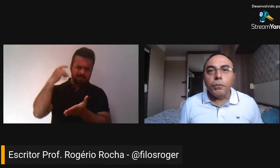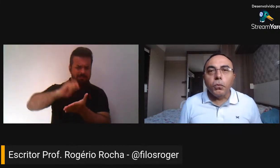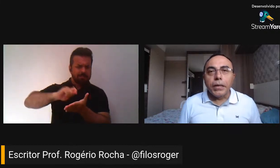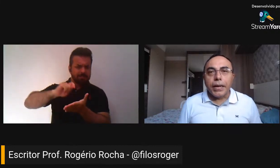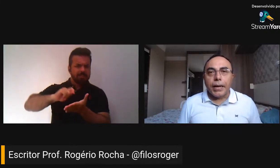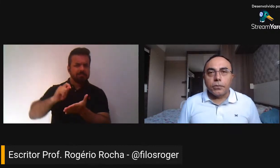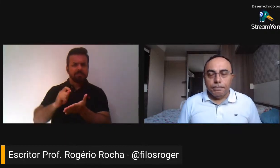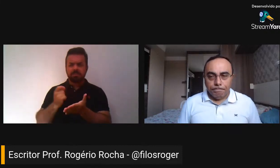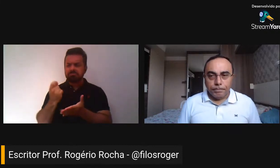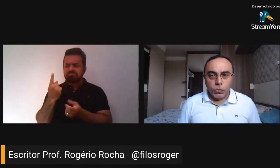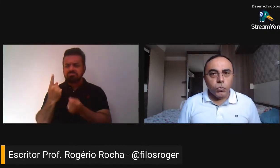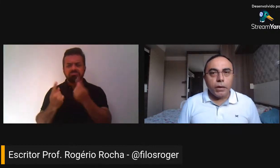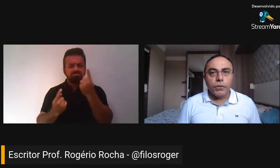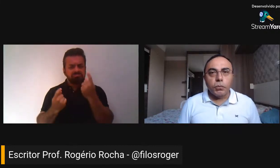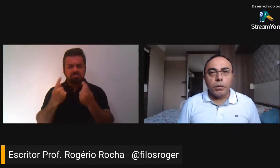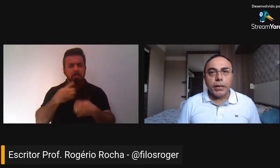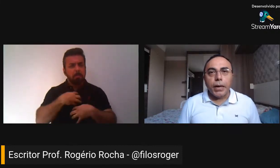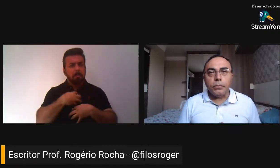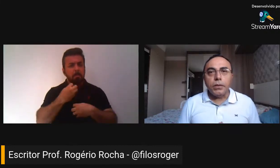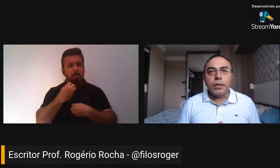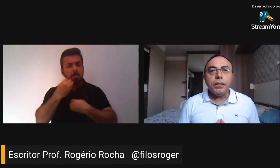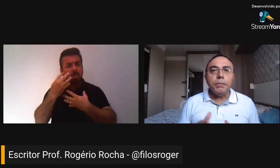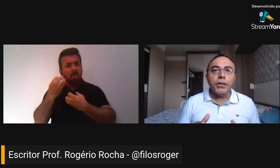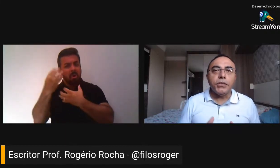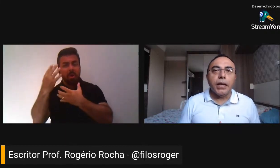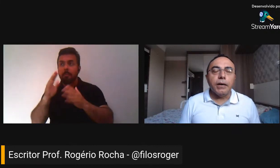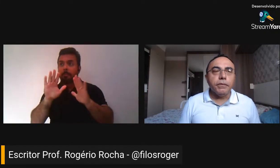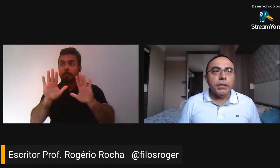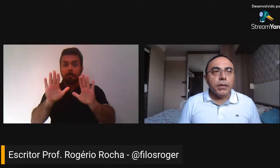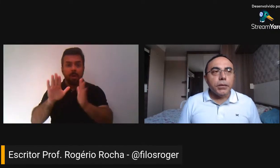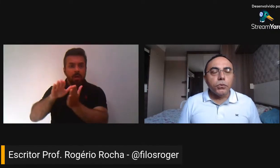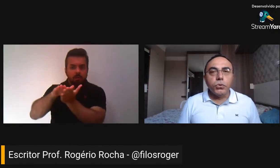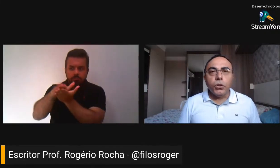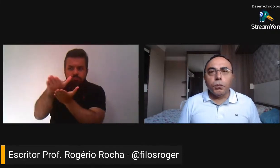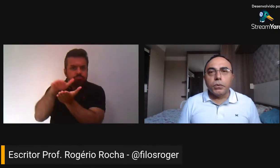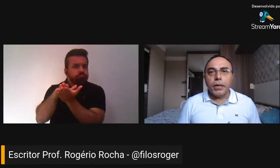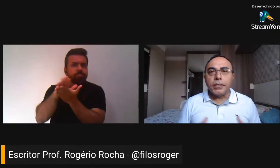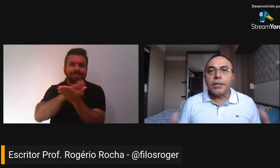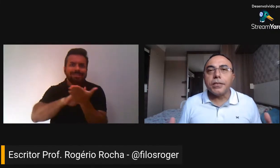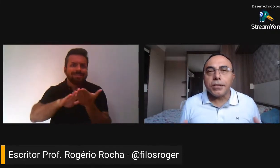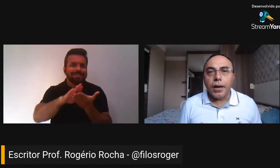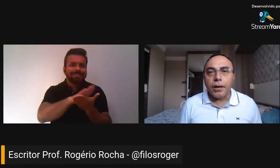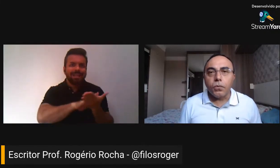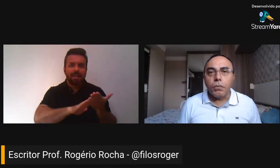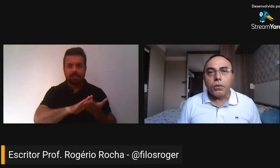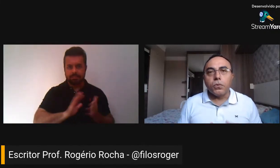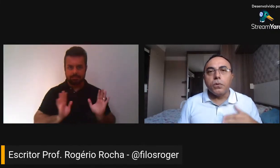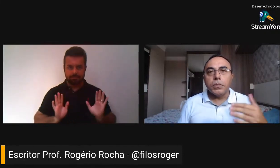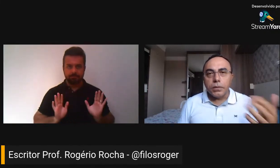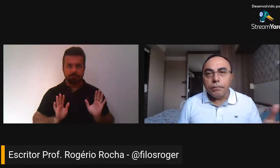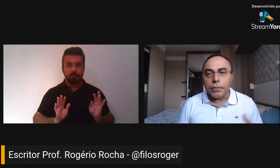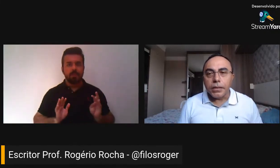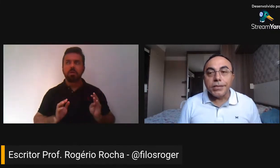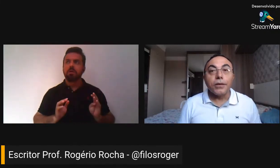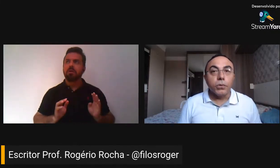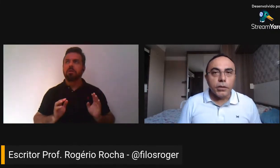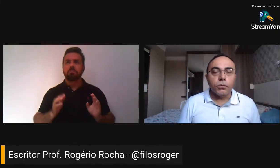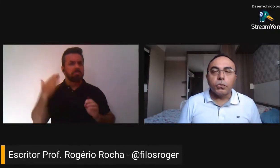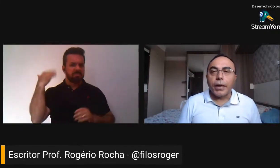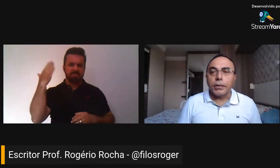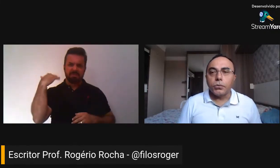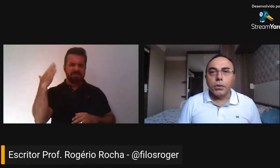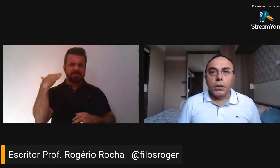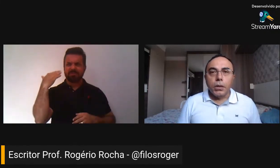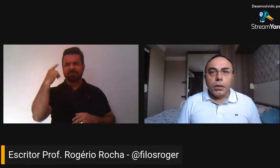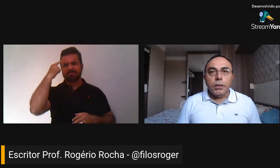havia publicado. Nunca havia publicado, nem imaginava que um dia eu pudesse lançar alguma coisa, lançar um